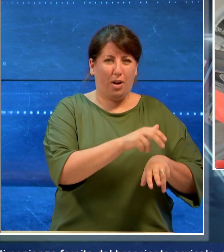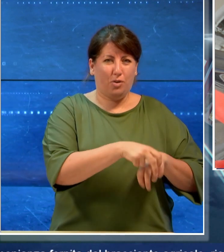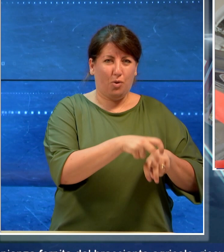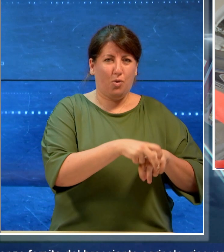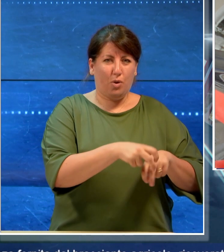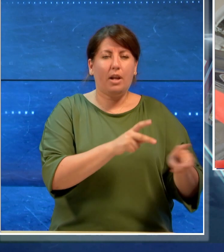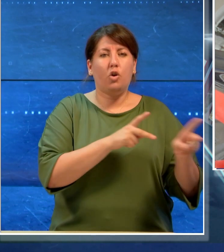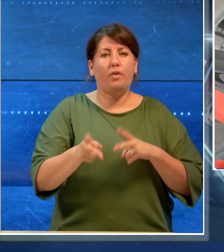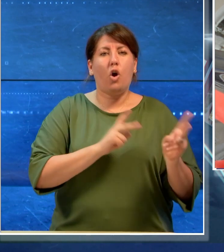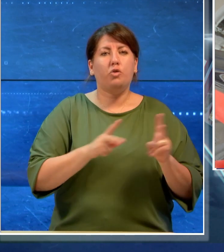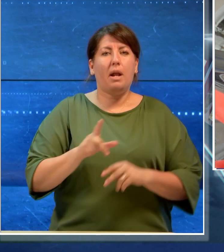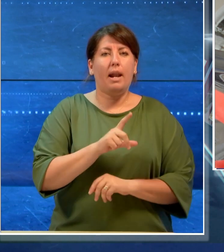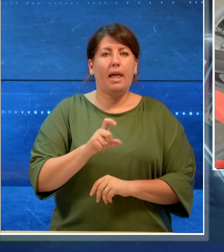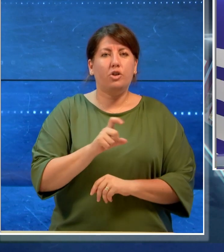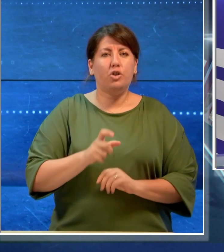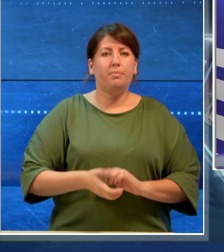Lecce.